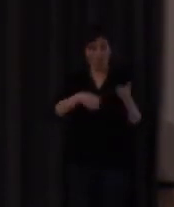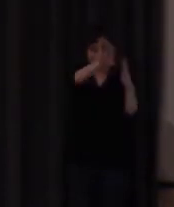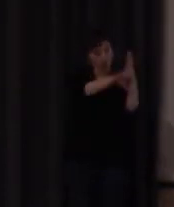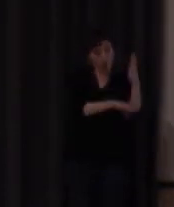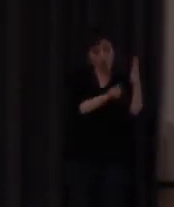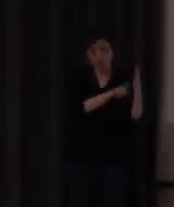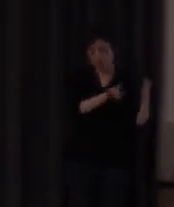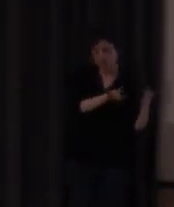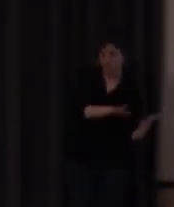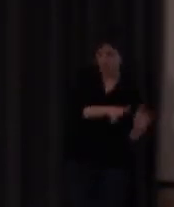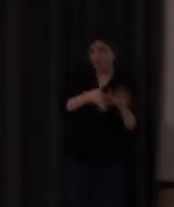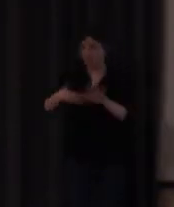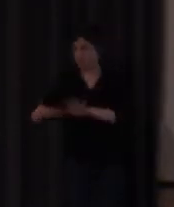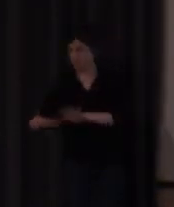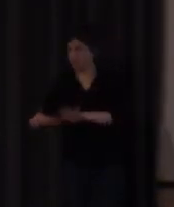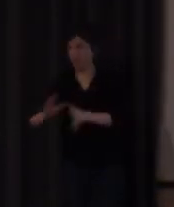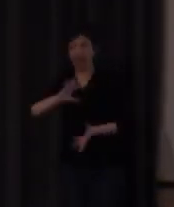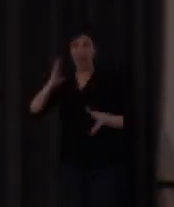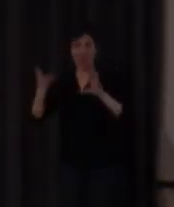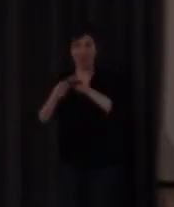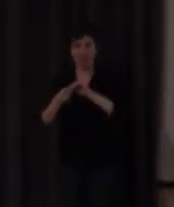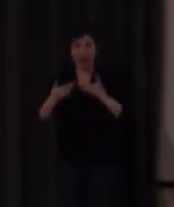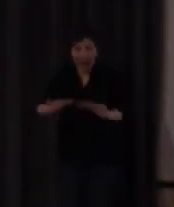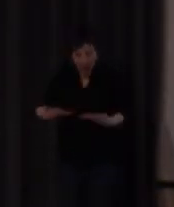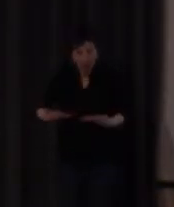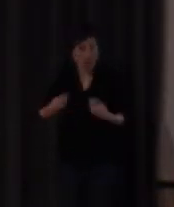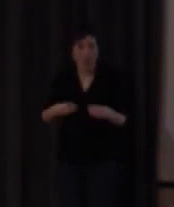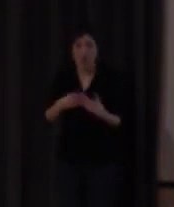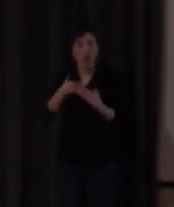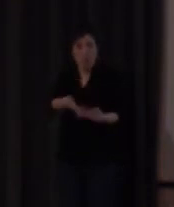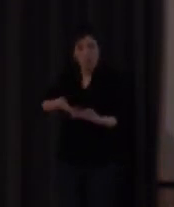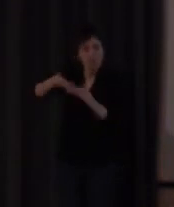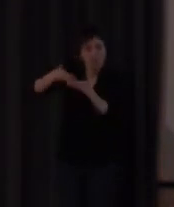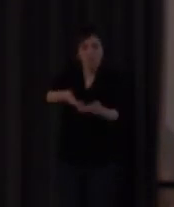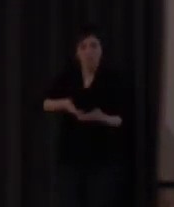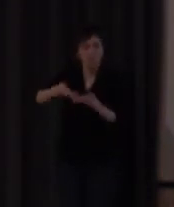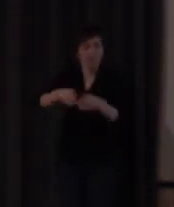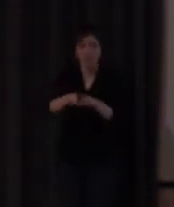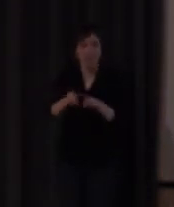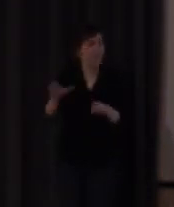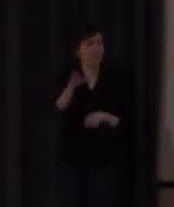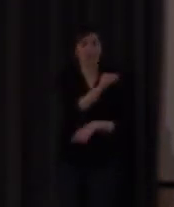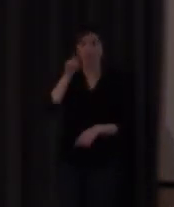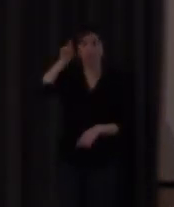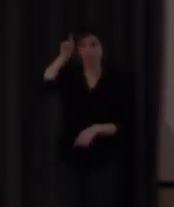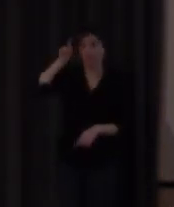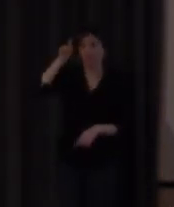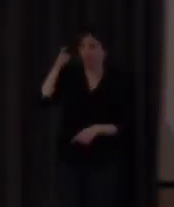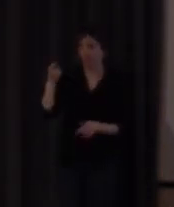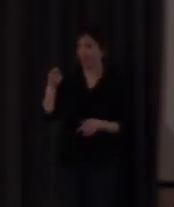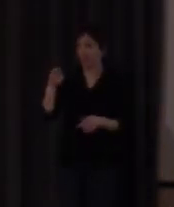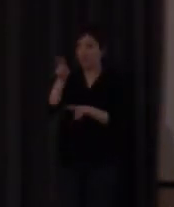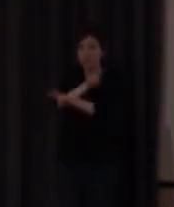y con ello estamos ahora peleándonos como todos los docentes sabrán de que le hablo con nuestros estándares de